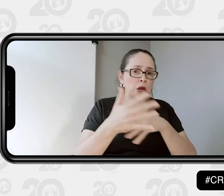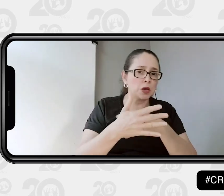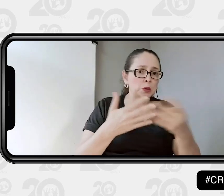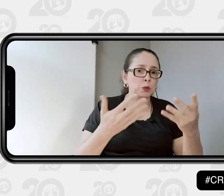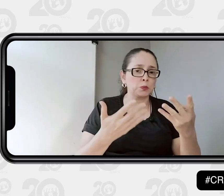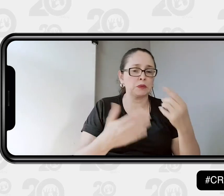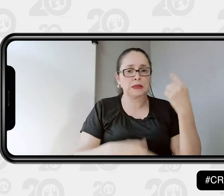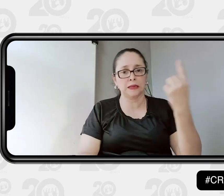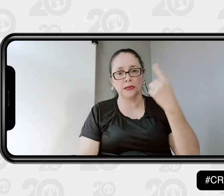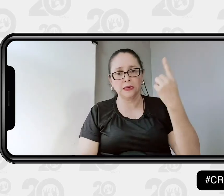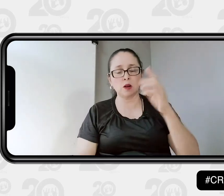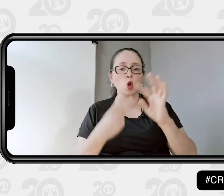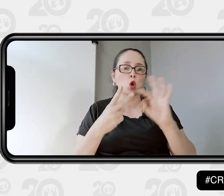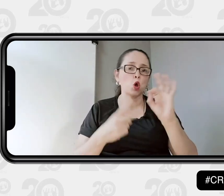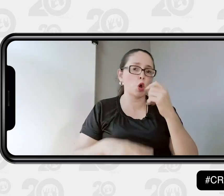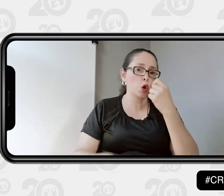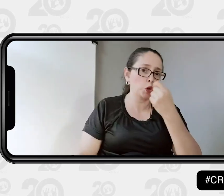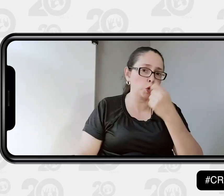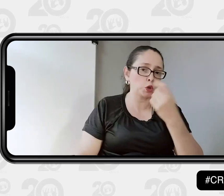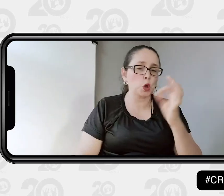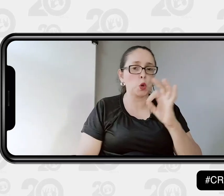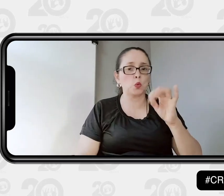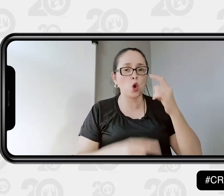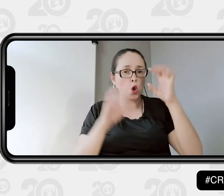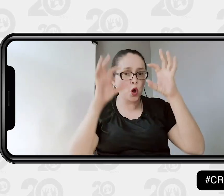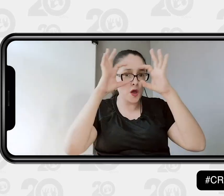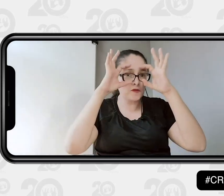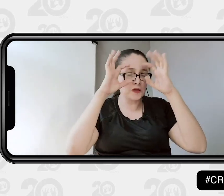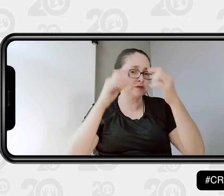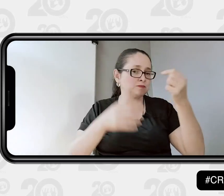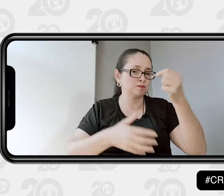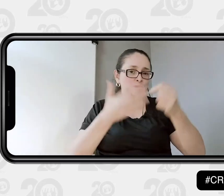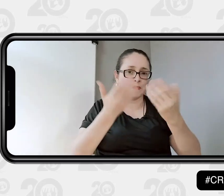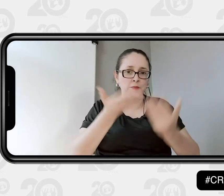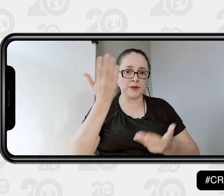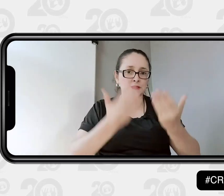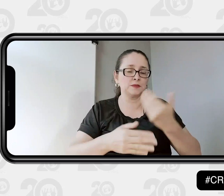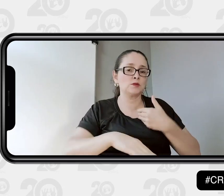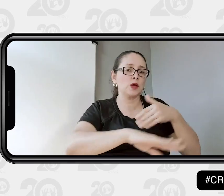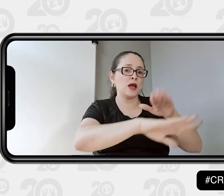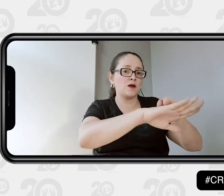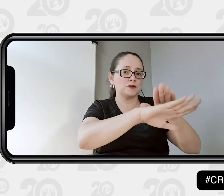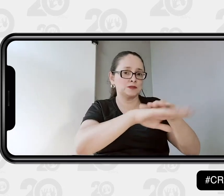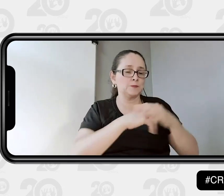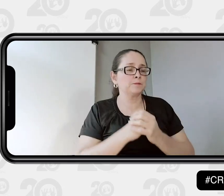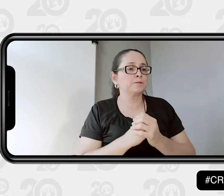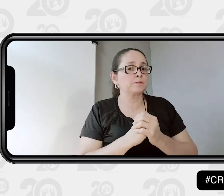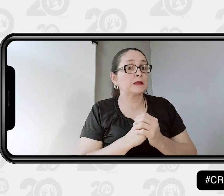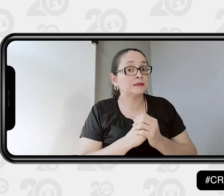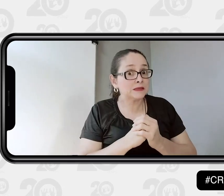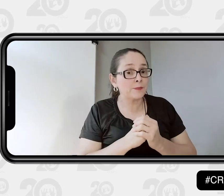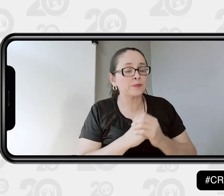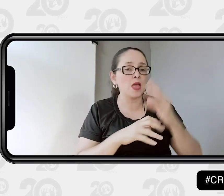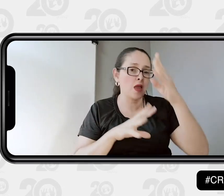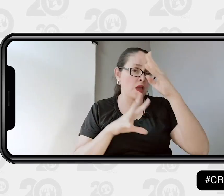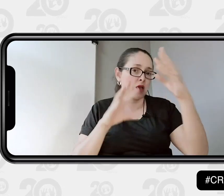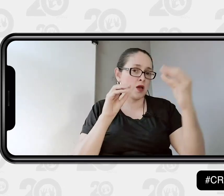médica, pregunto qué disponibilidad tienen, por ejemplo, medicina general, odontología, oftalmología y demás.